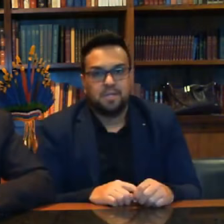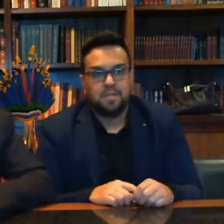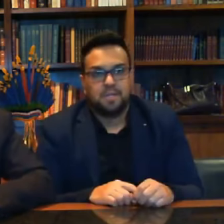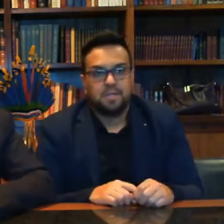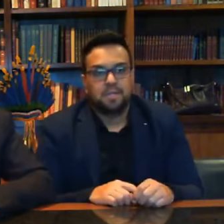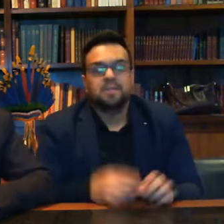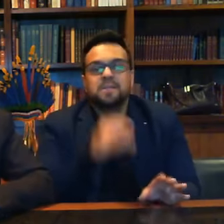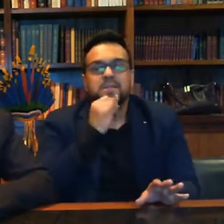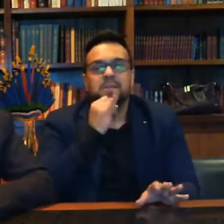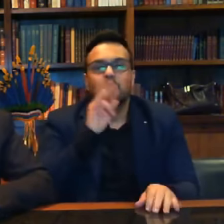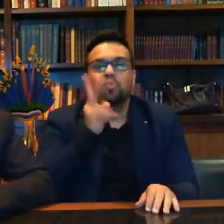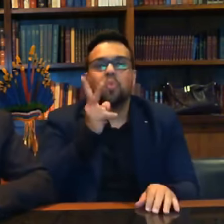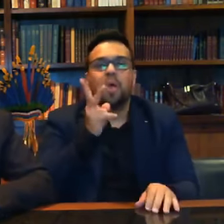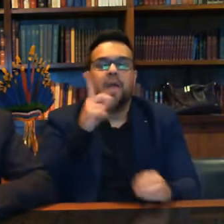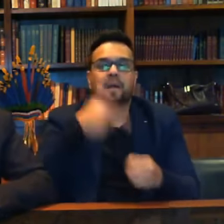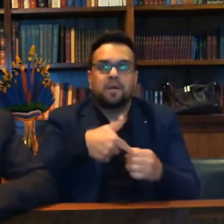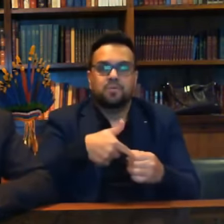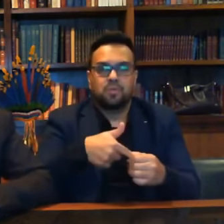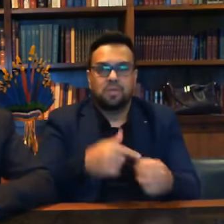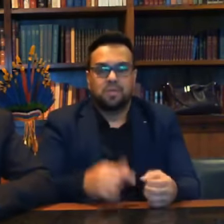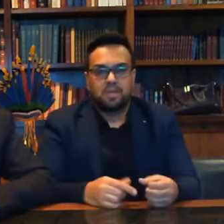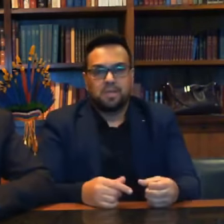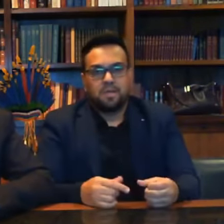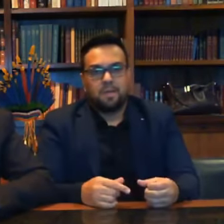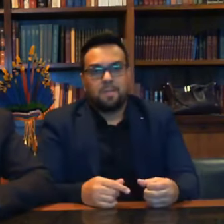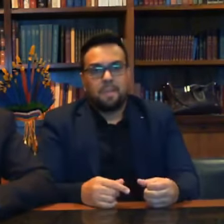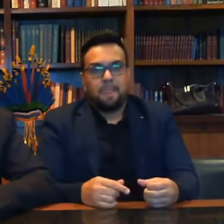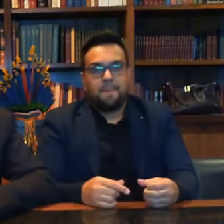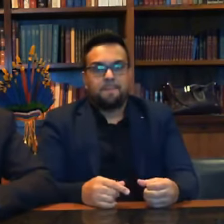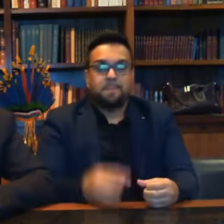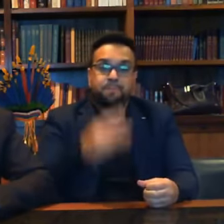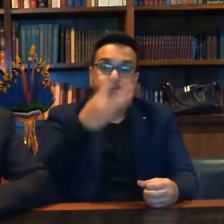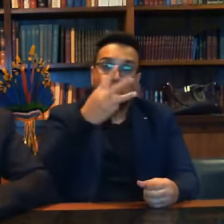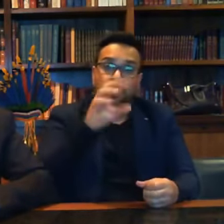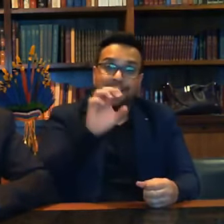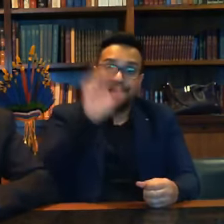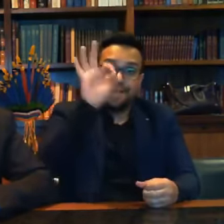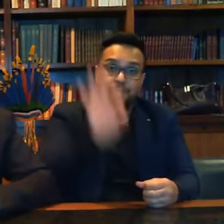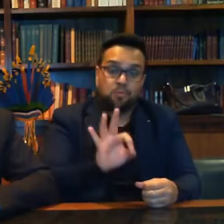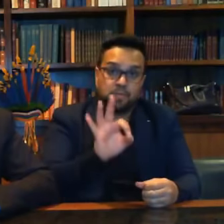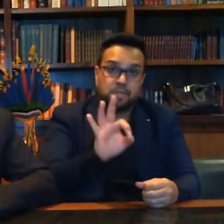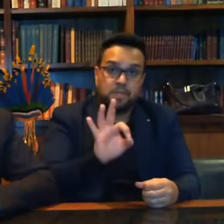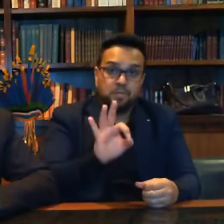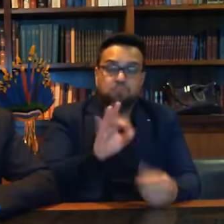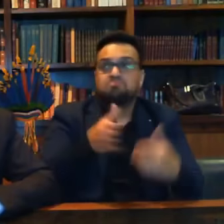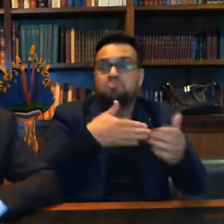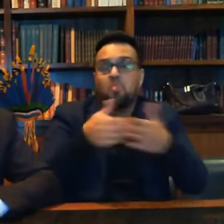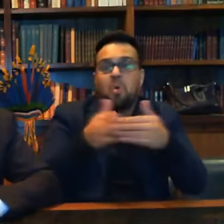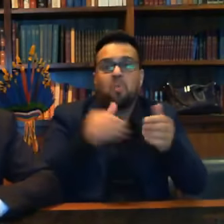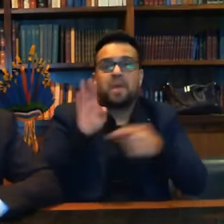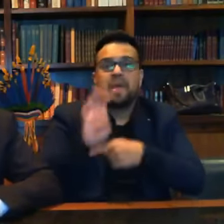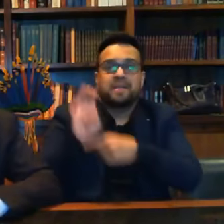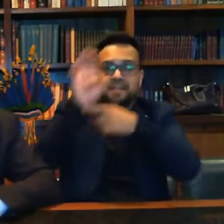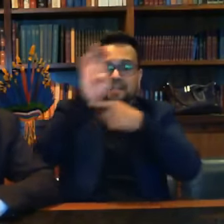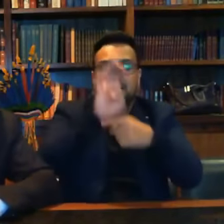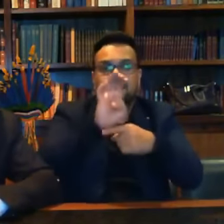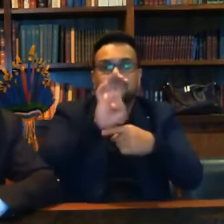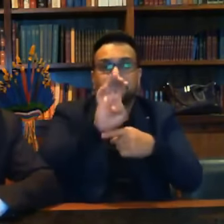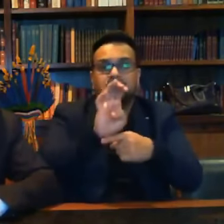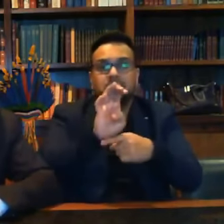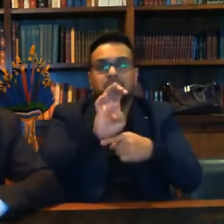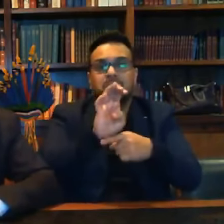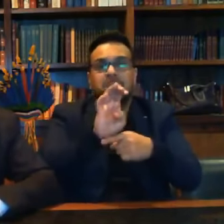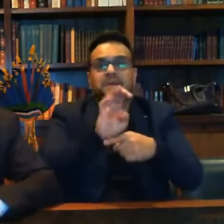R$ 2,00 da gasolina. O 30% no estado qualquer que pode estar cobrando isso não